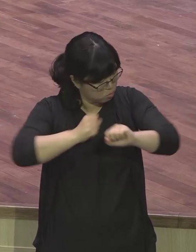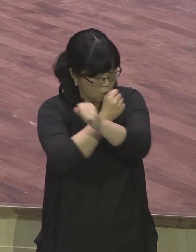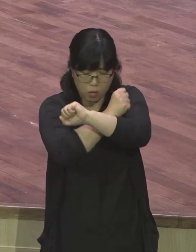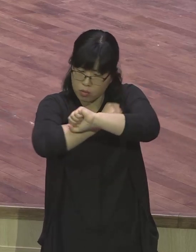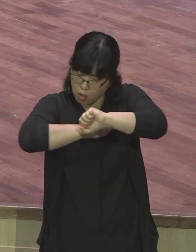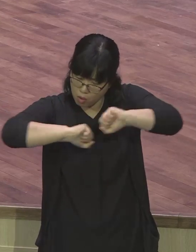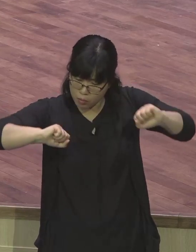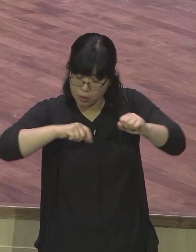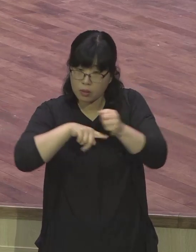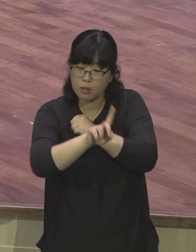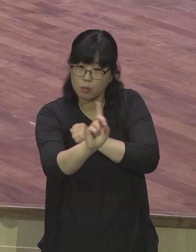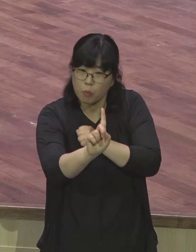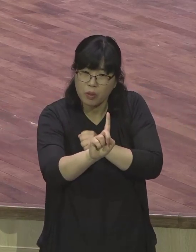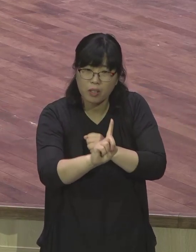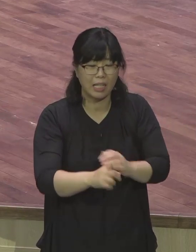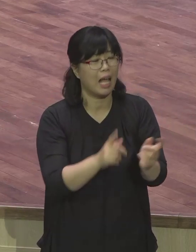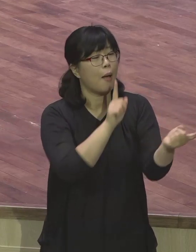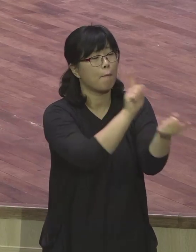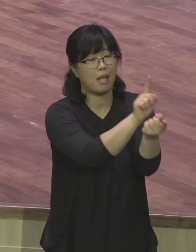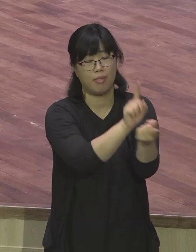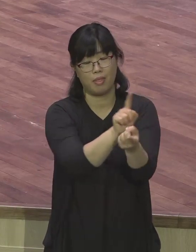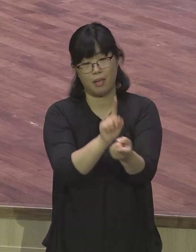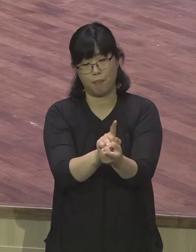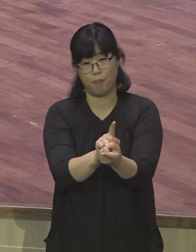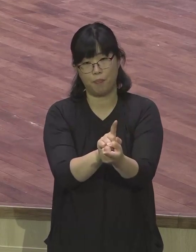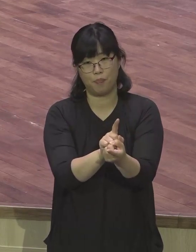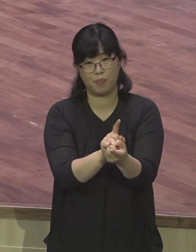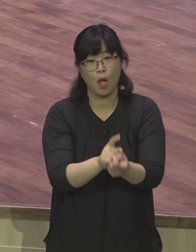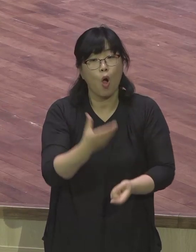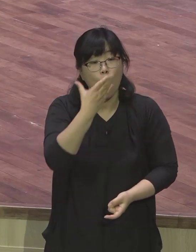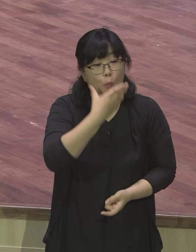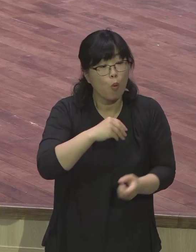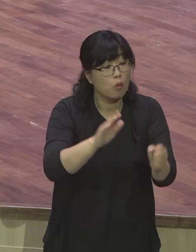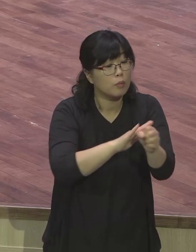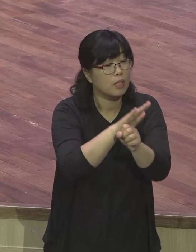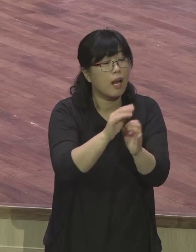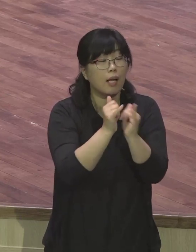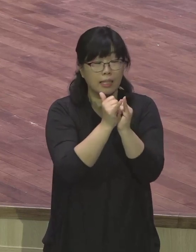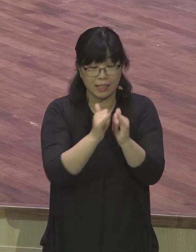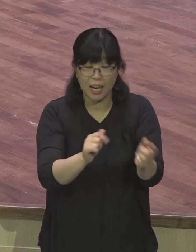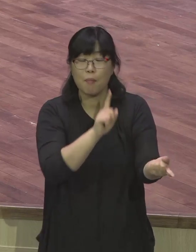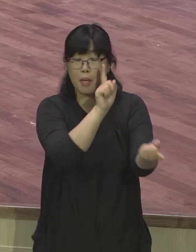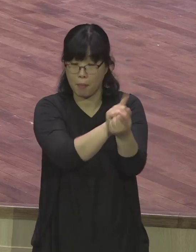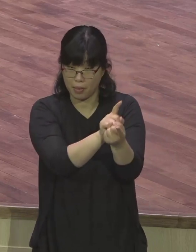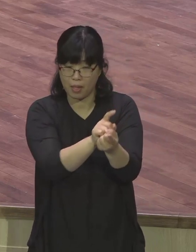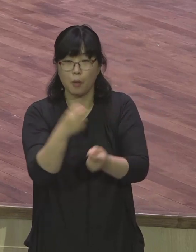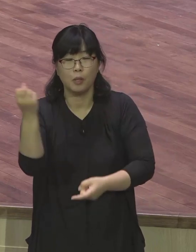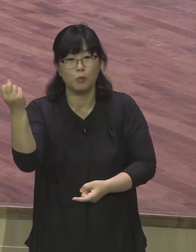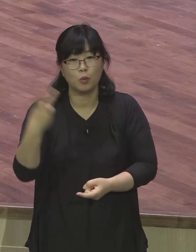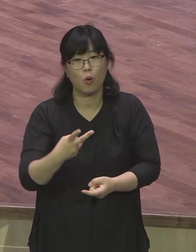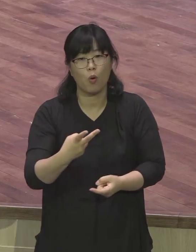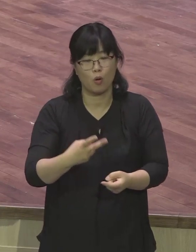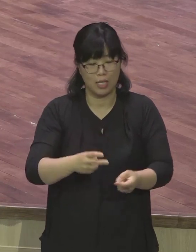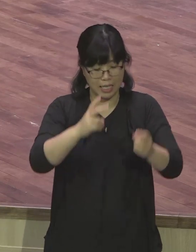아니라 고금을 사랑하는 사람들과의 만남이고 세계보고말을 함께할 동력자들과의 만남이고